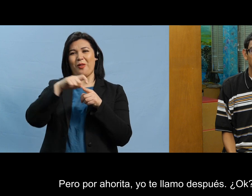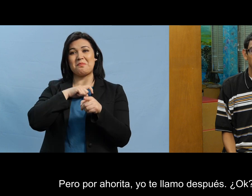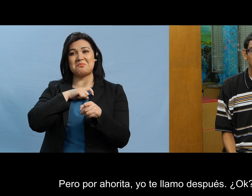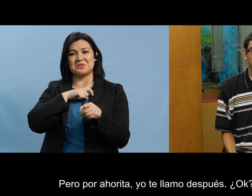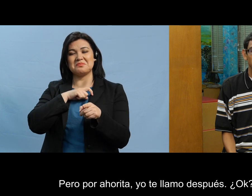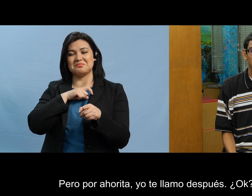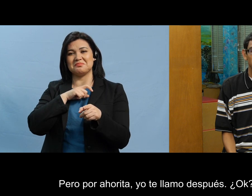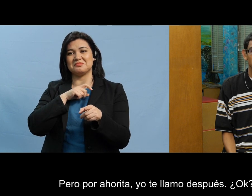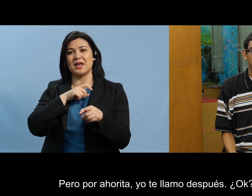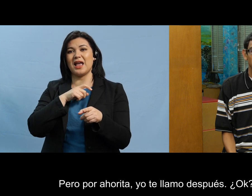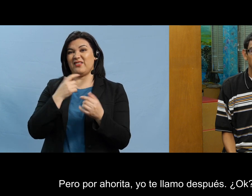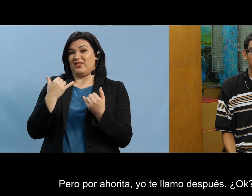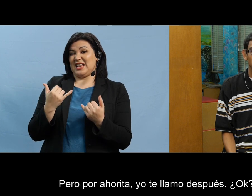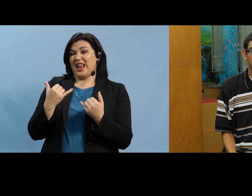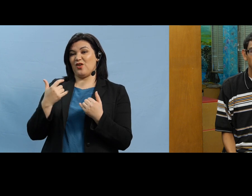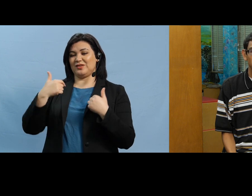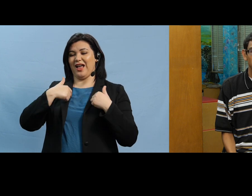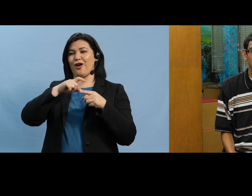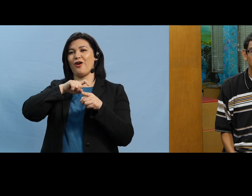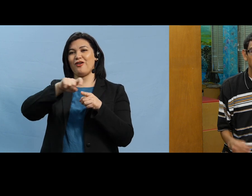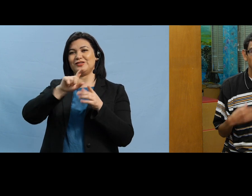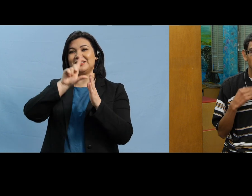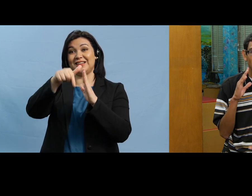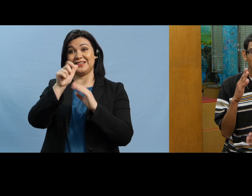por ahorita yo te llamo después ok